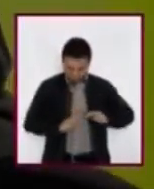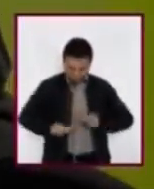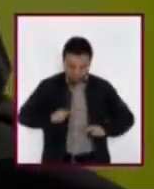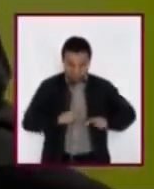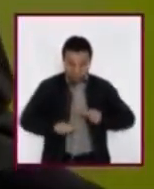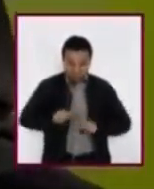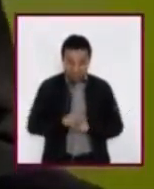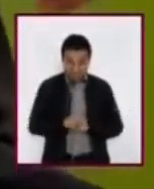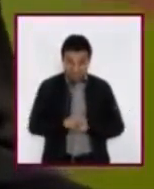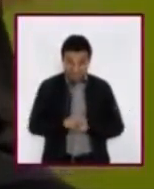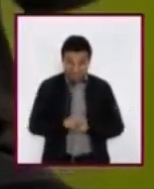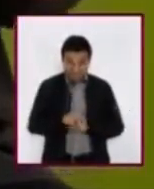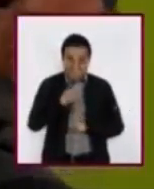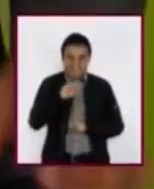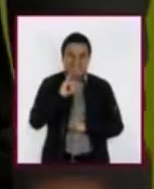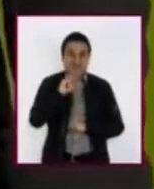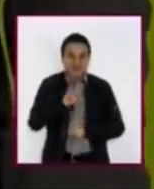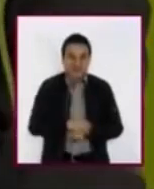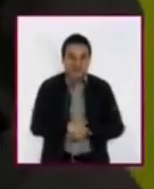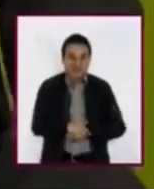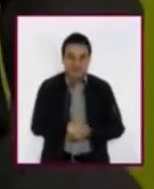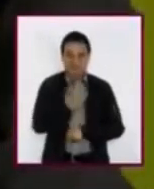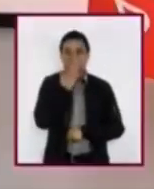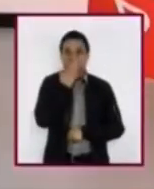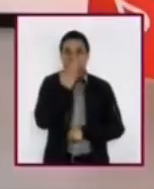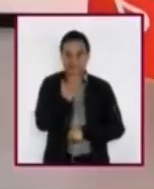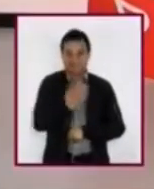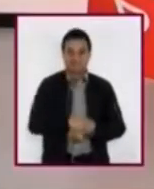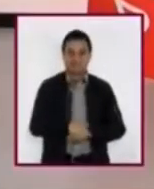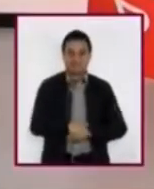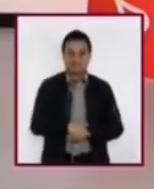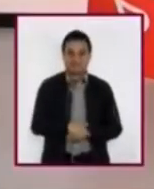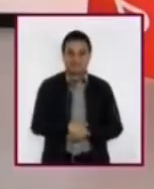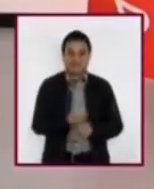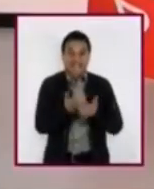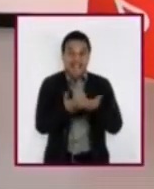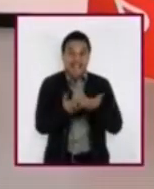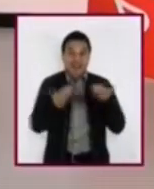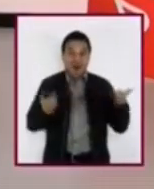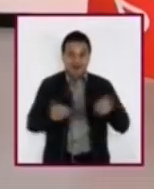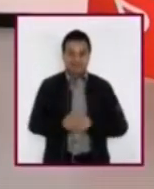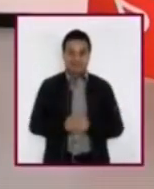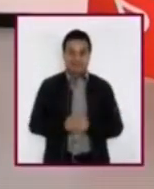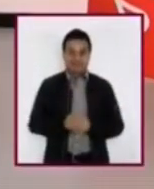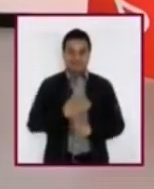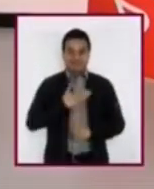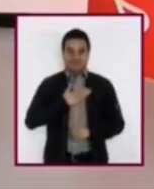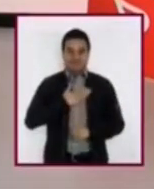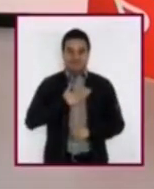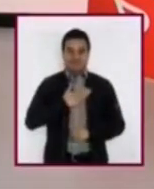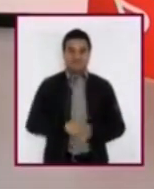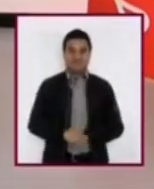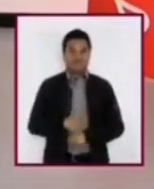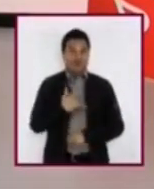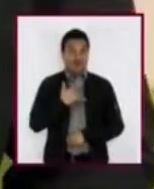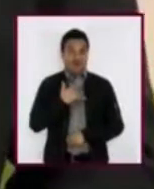¿Se mueven un poco? Bien, Héctor. Subamos a nuestro pecho y nos encontramos con nuestro corazón. Traten de